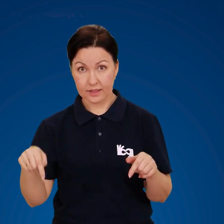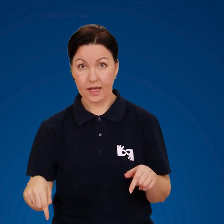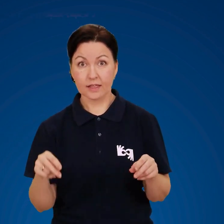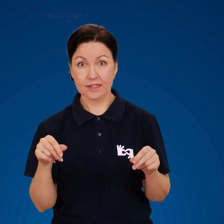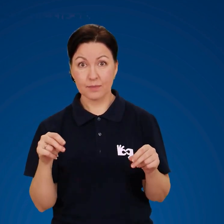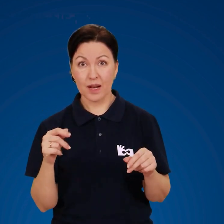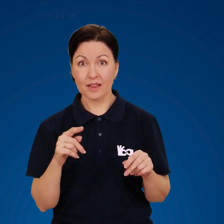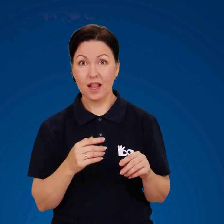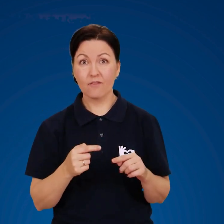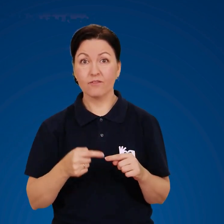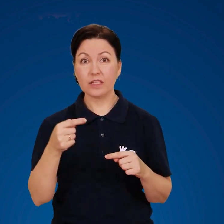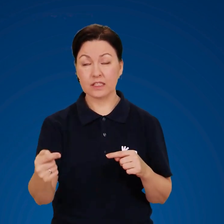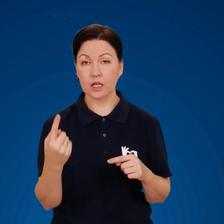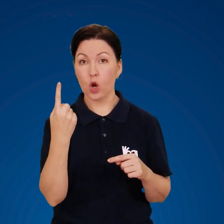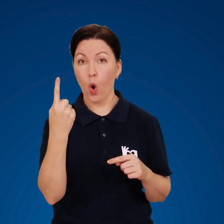відстані одного кроку.